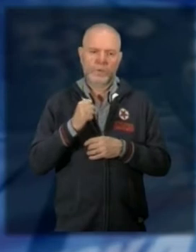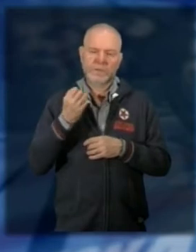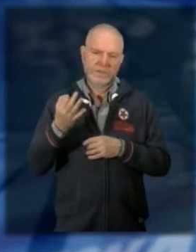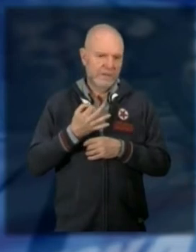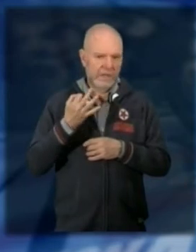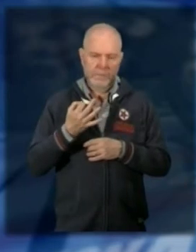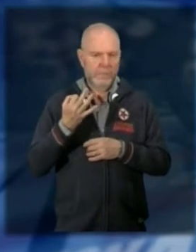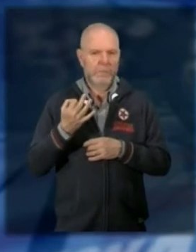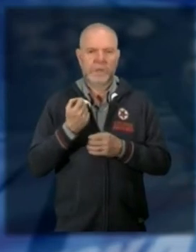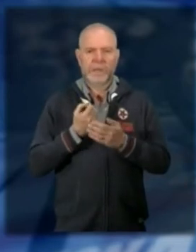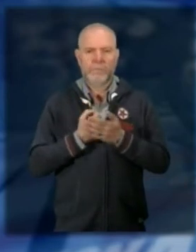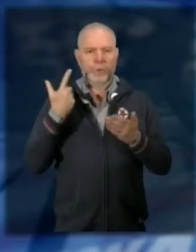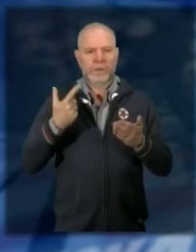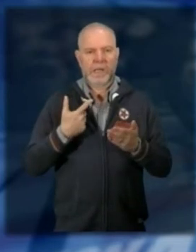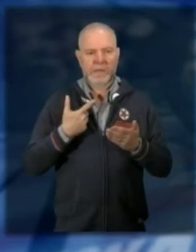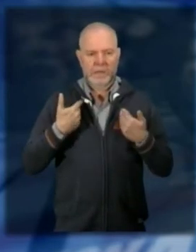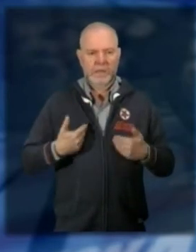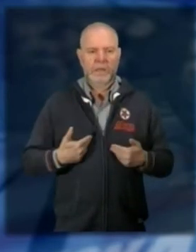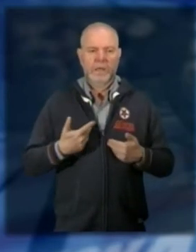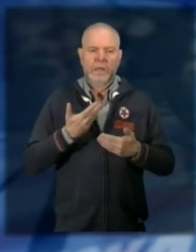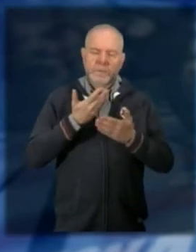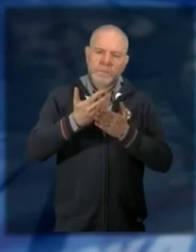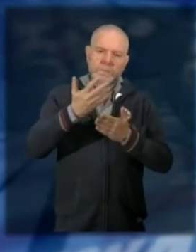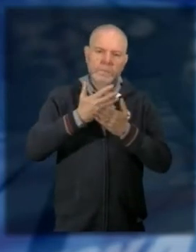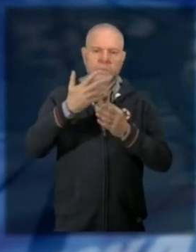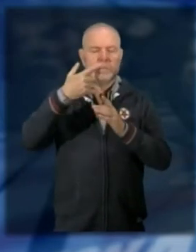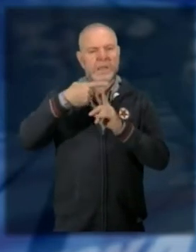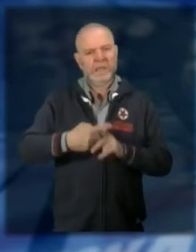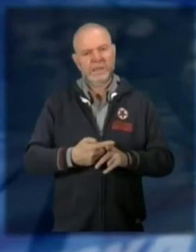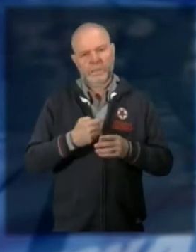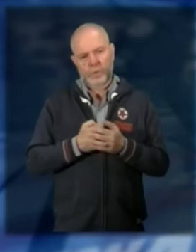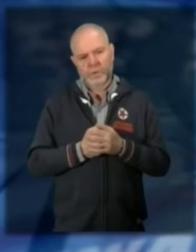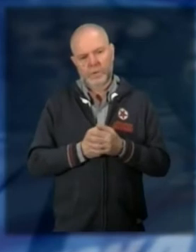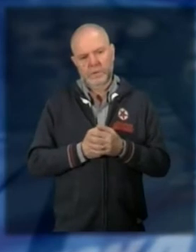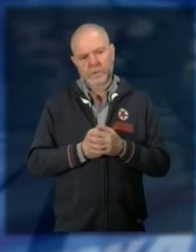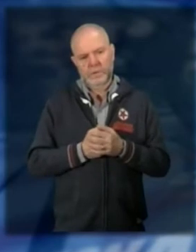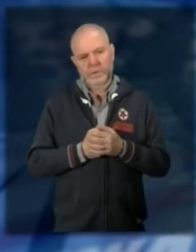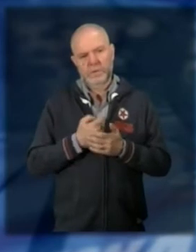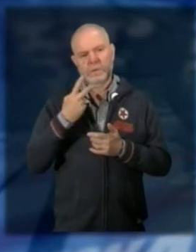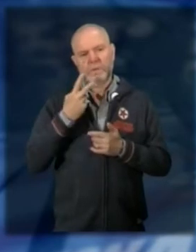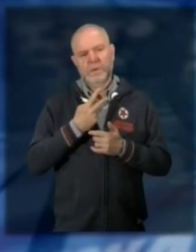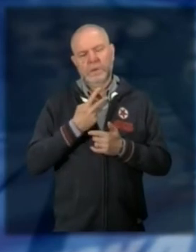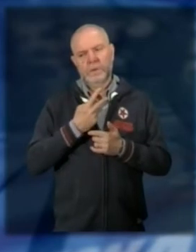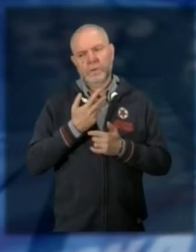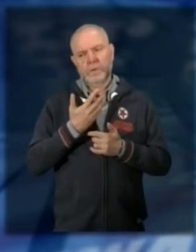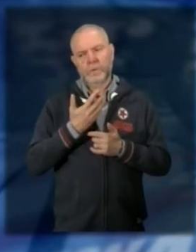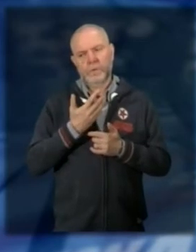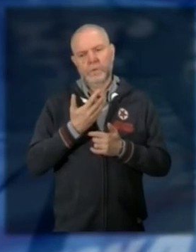portare testimonianze in giro anche perché non so è come se scattasse